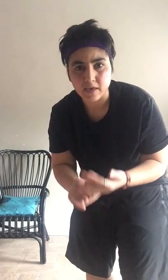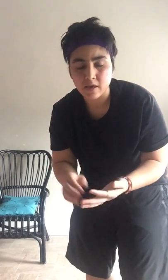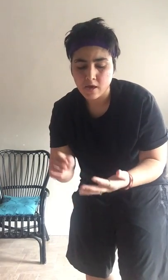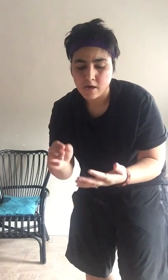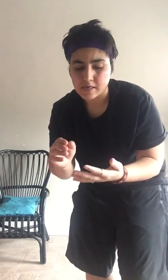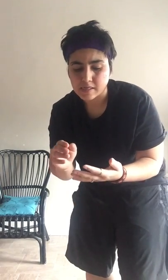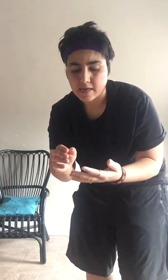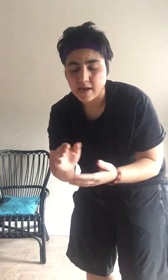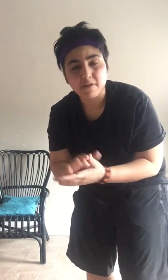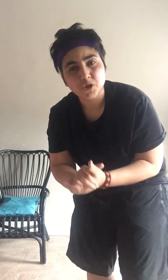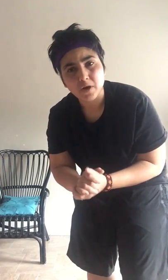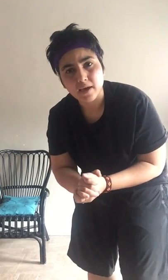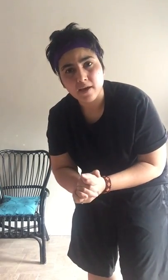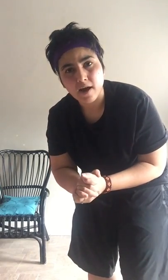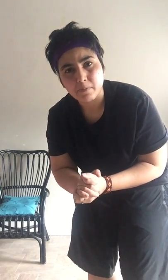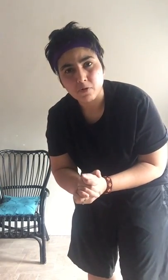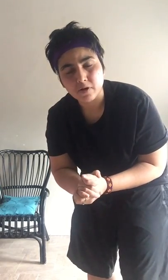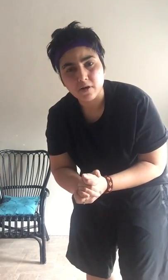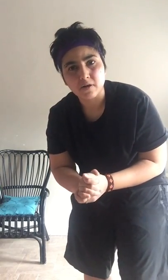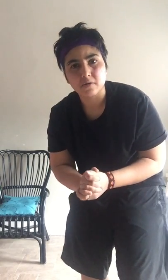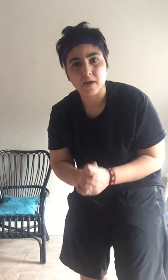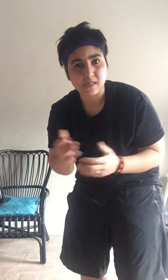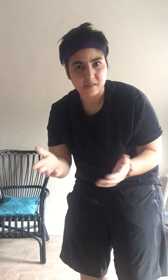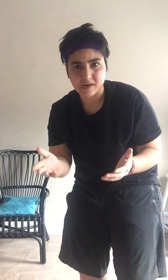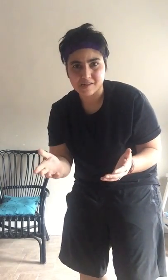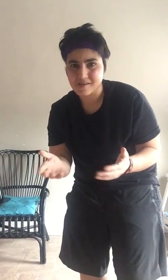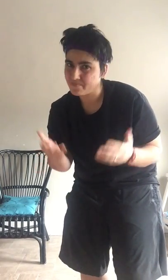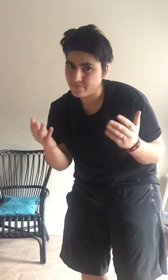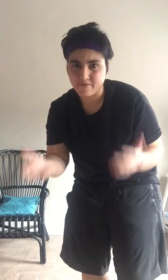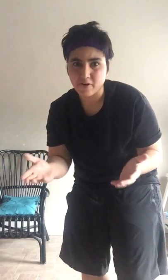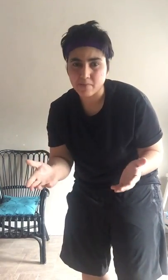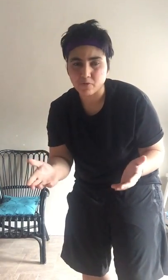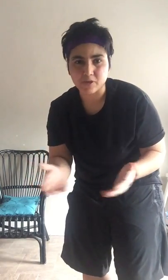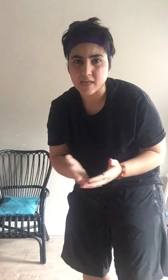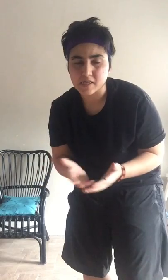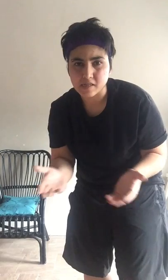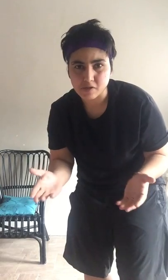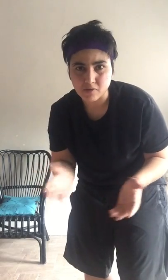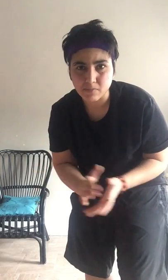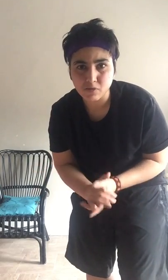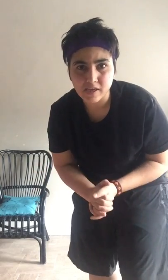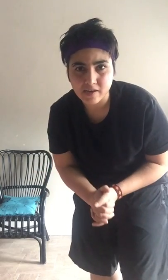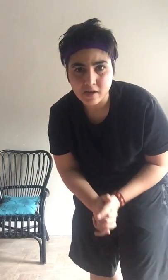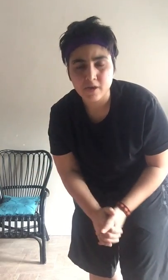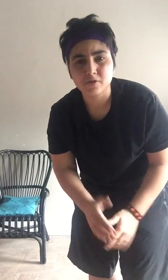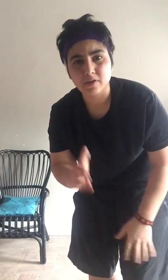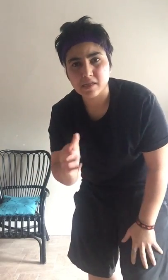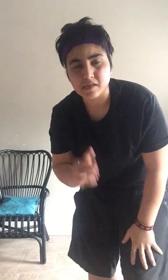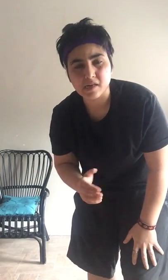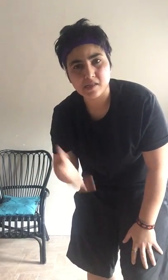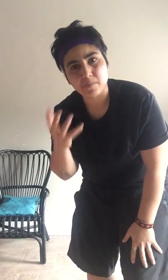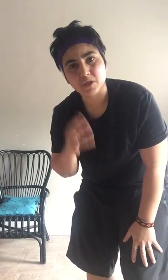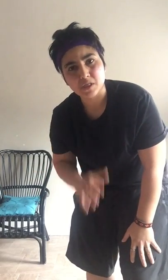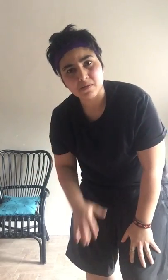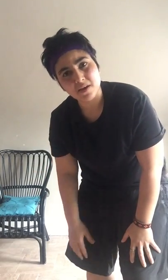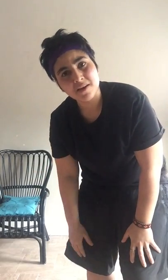इसके इलावा जो है आप लोग एक्सरसाइज को ना भूलिएगा क्योंकि एक्सरसाइज से आपके जिसम में